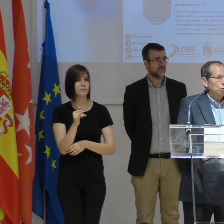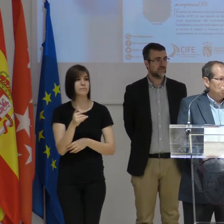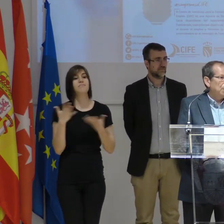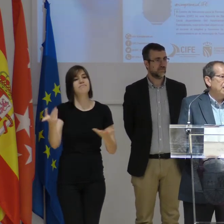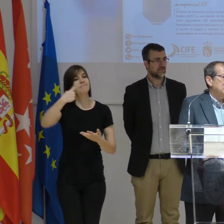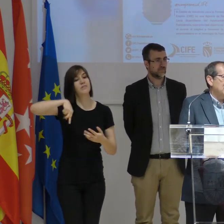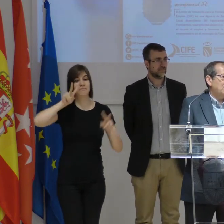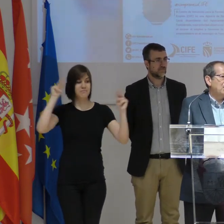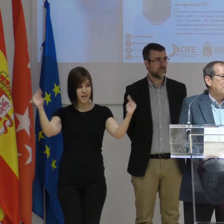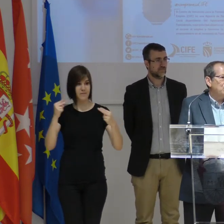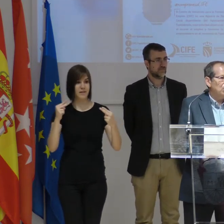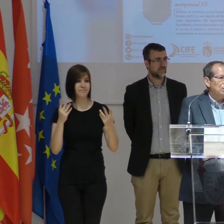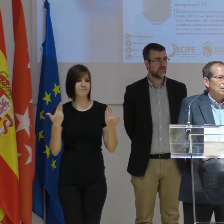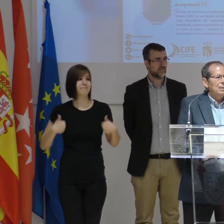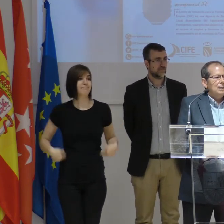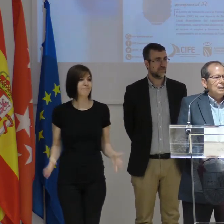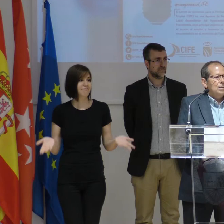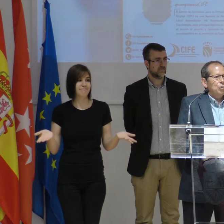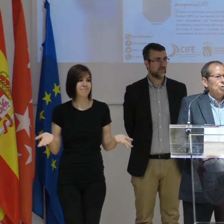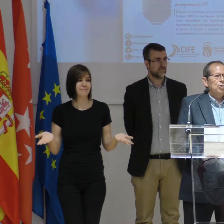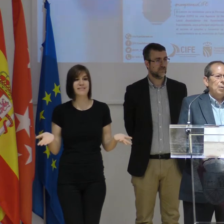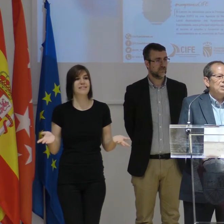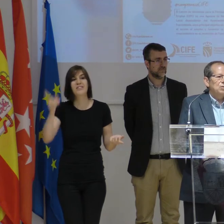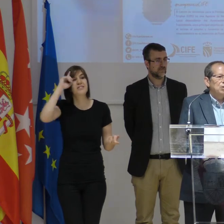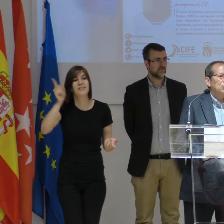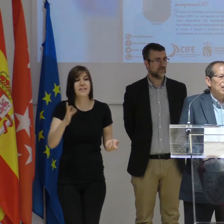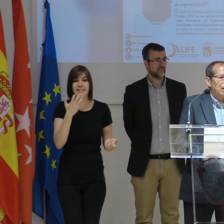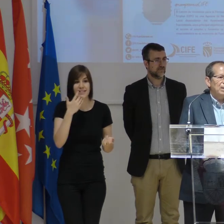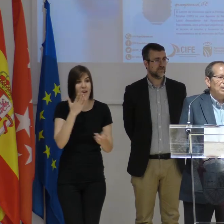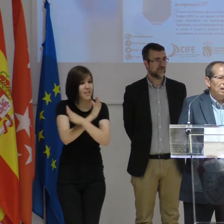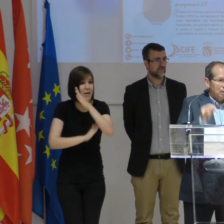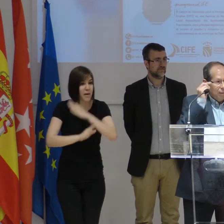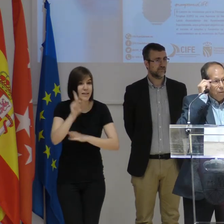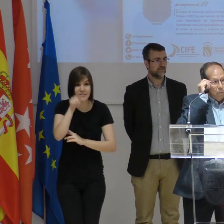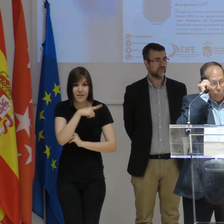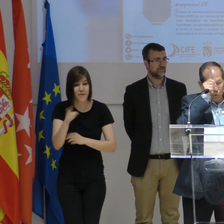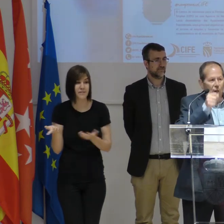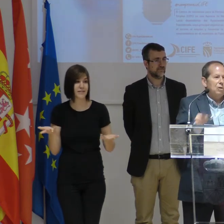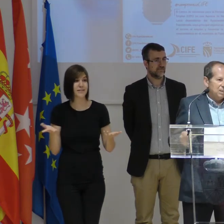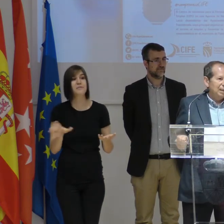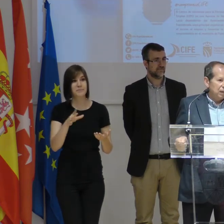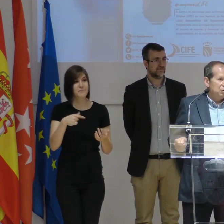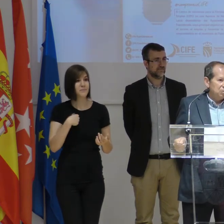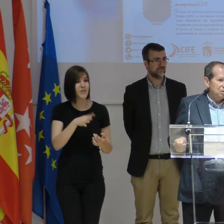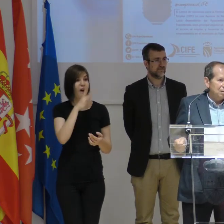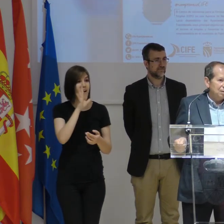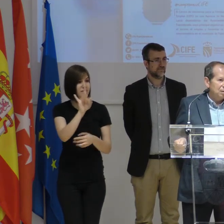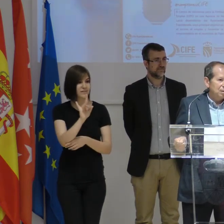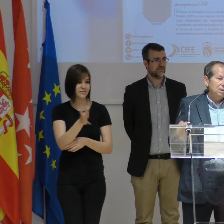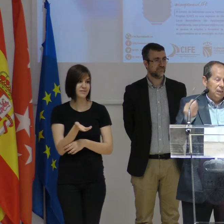Vosotros me veréis ahora mismo y vosotros no sabéis si yo tengo una discapacidad. Pues ahora sí la tengo